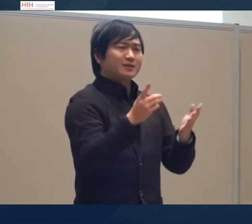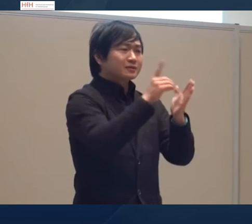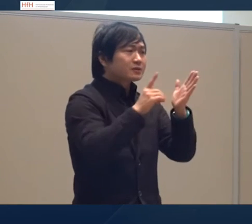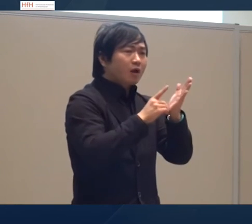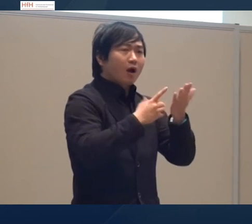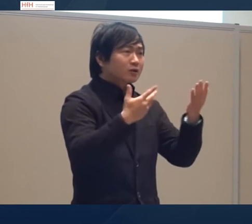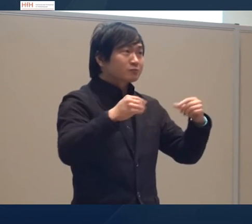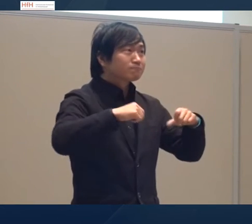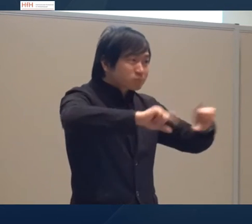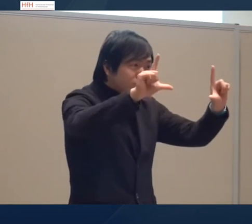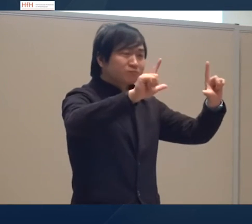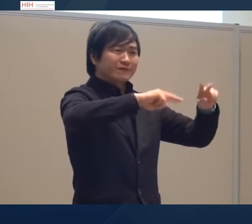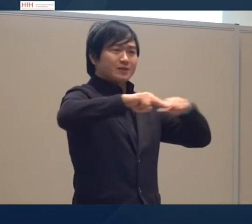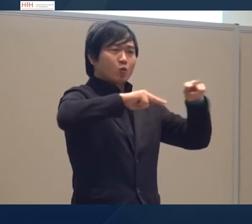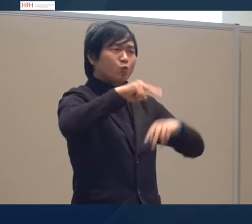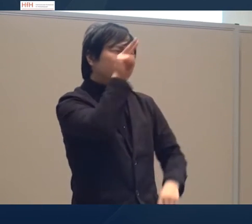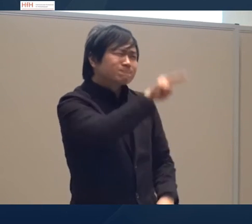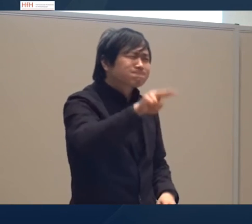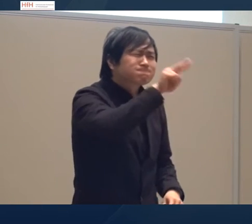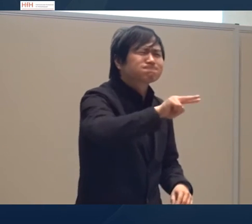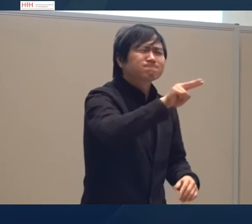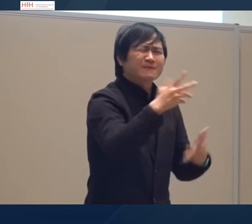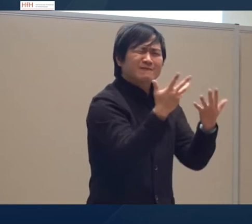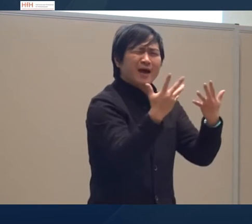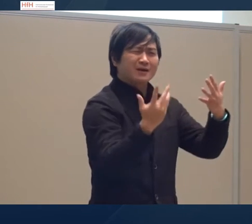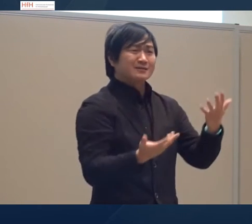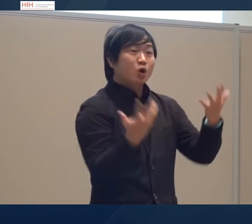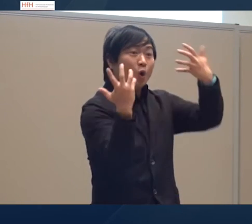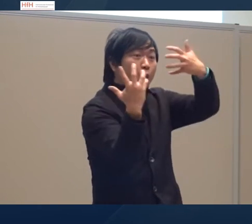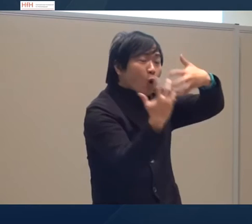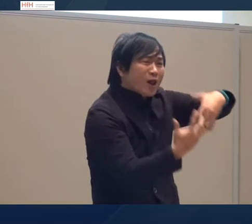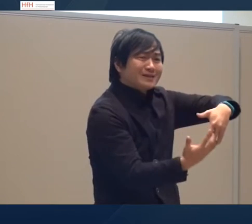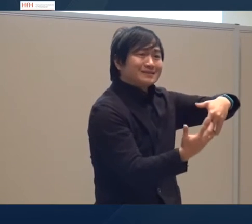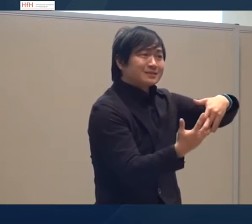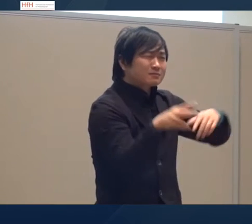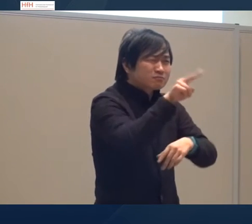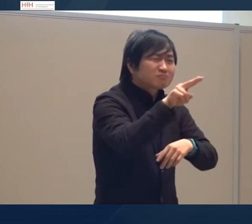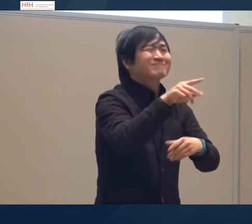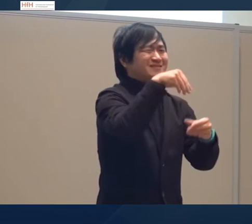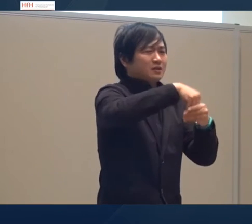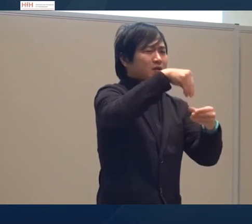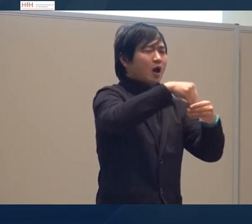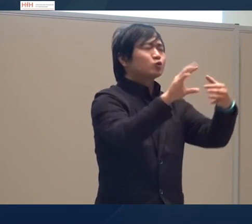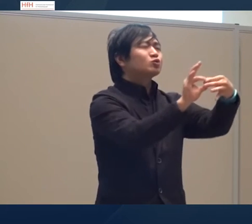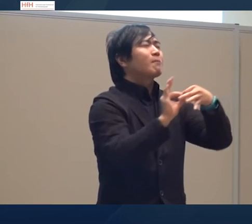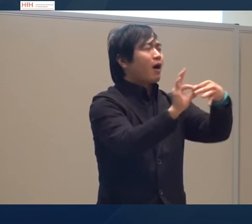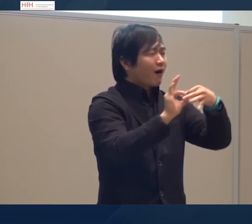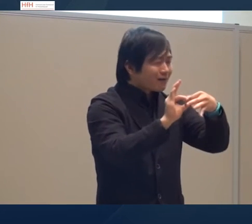Die Daten haben wir am Video angeschaut und haben geschaut, gibt es eine Kohärenz, gibt es da einen inhaltlichen Zusammenhang?